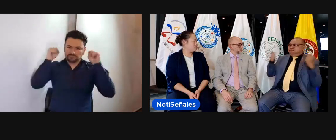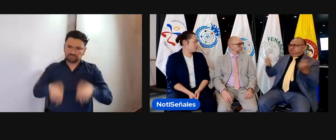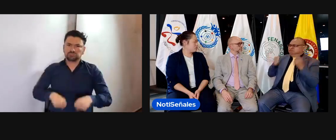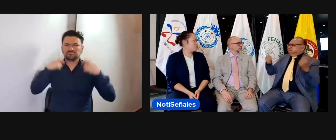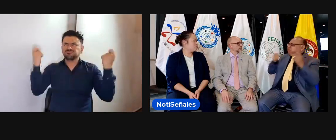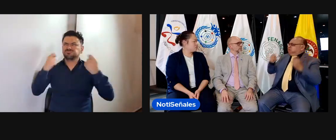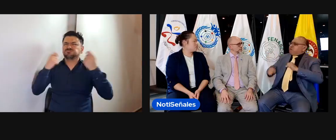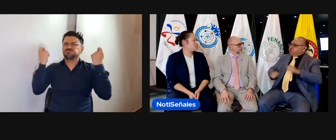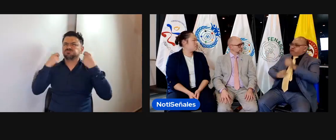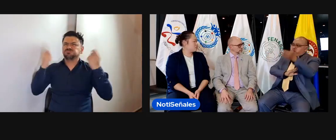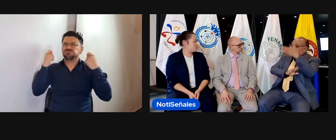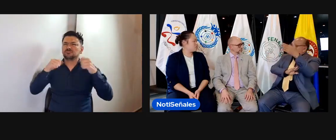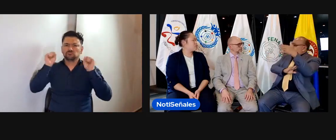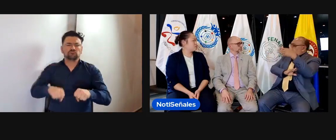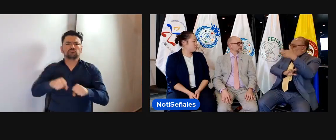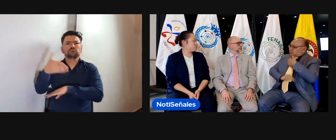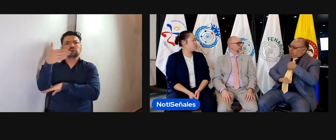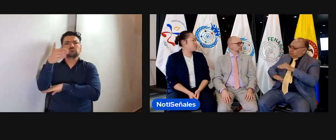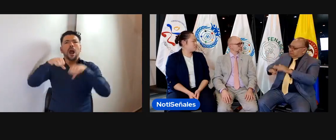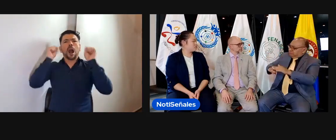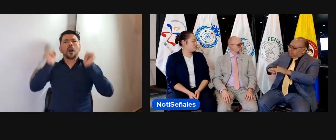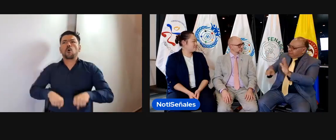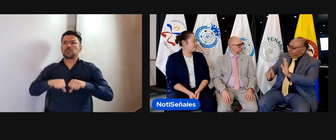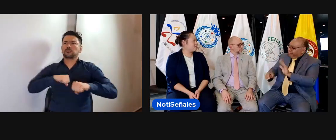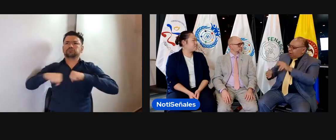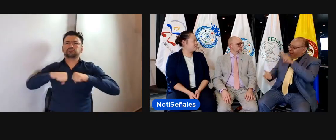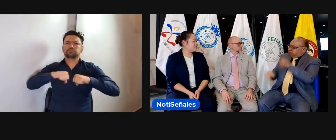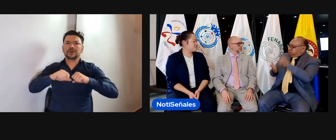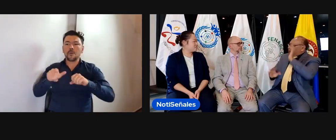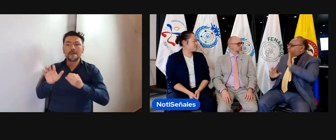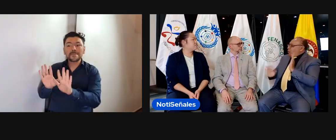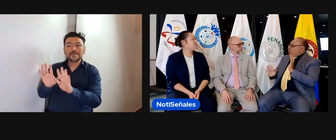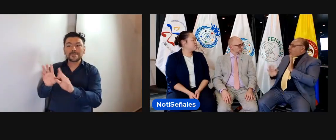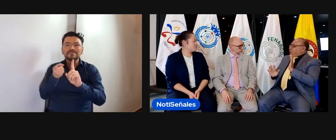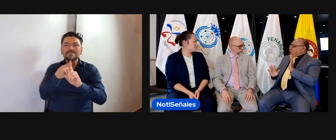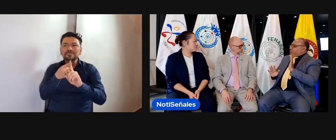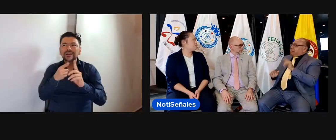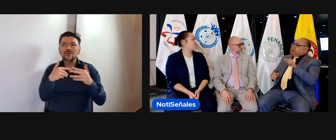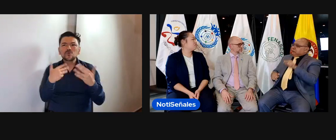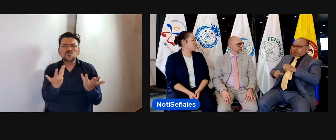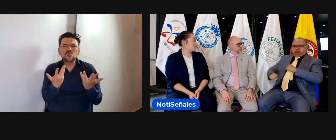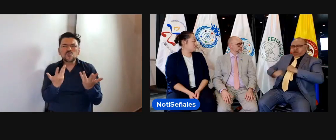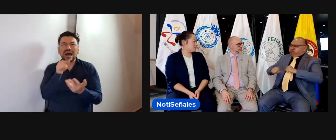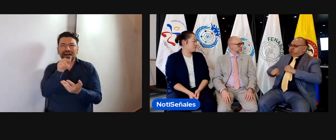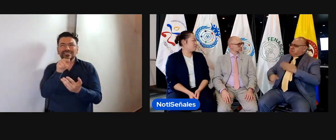no me dieron la representación y gestiona y se mueve a través del movimiento asociativo y logra esa representación.